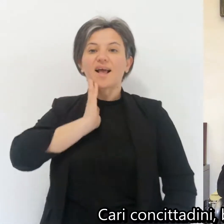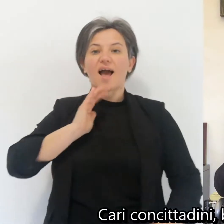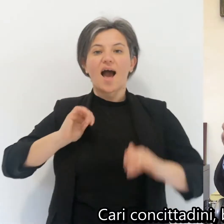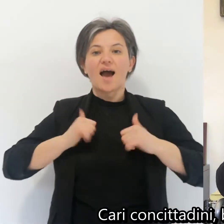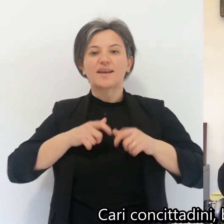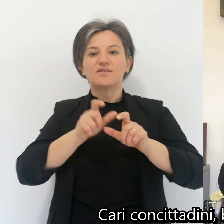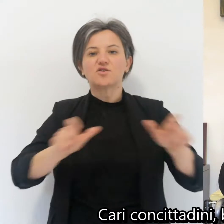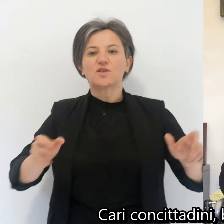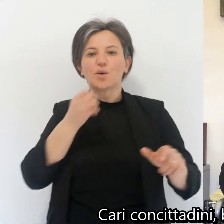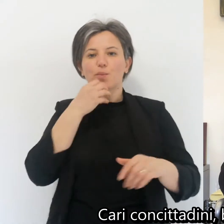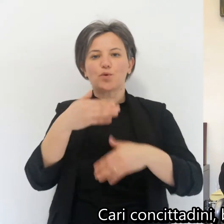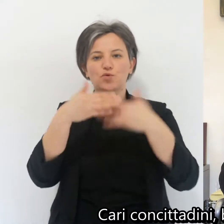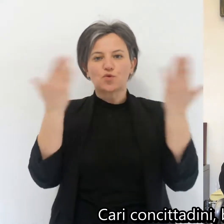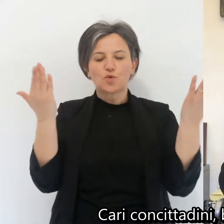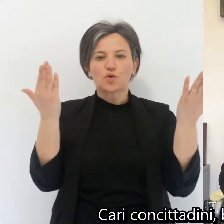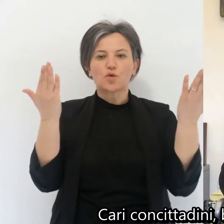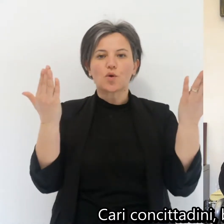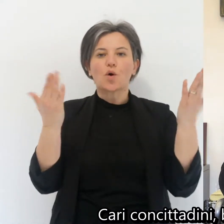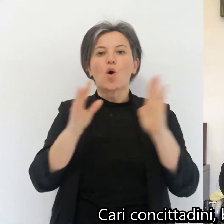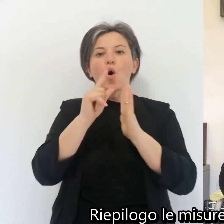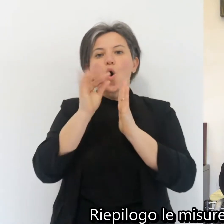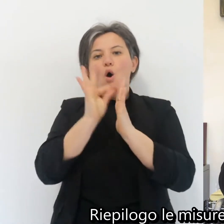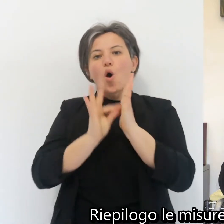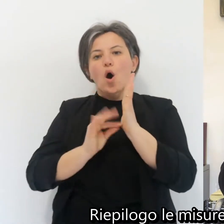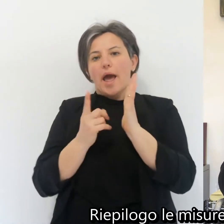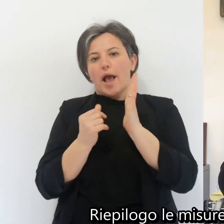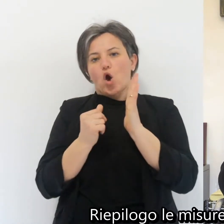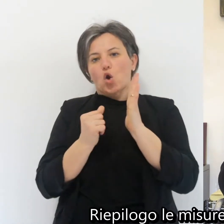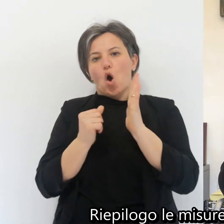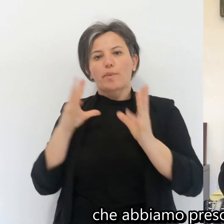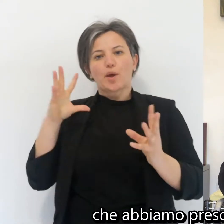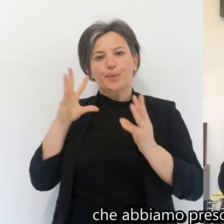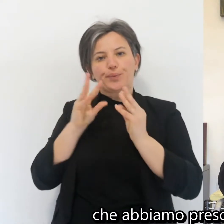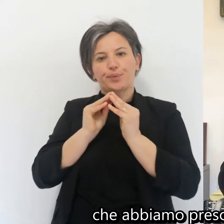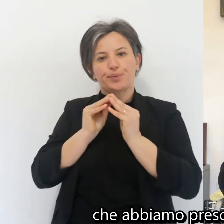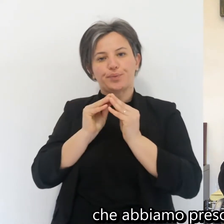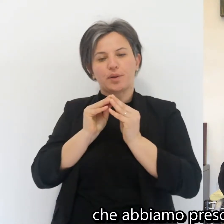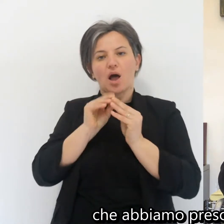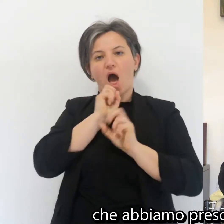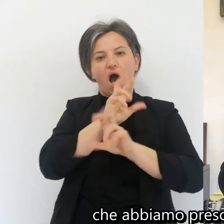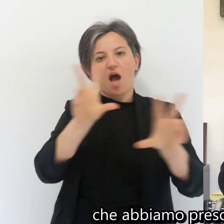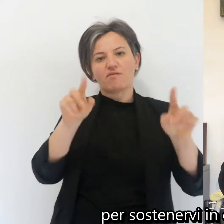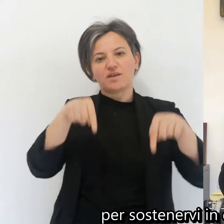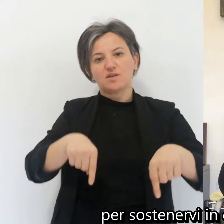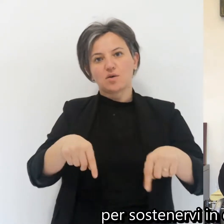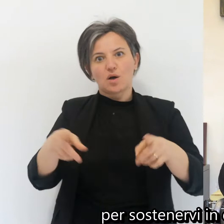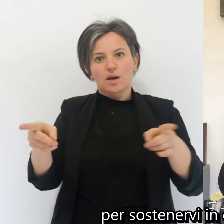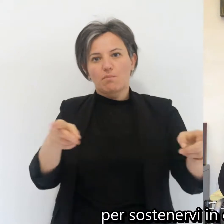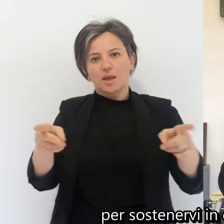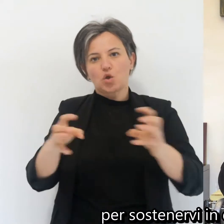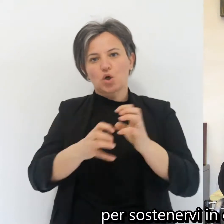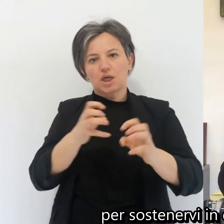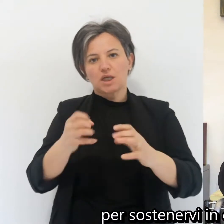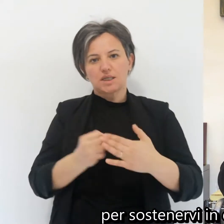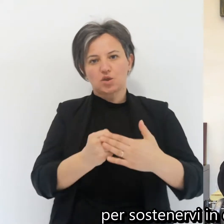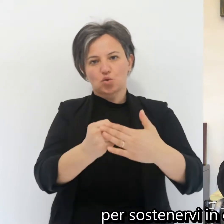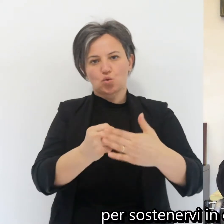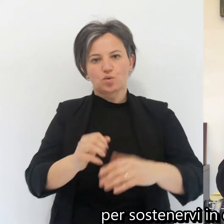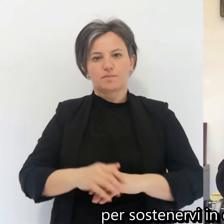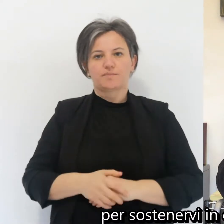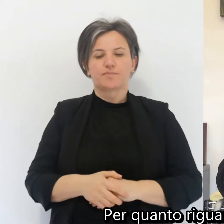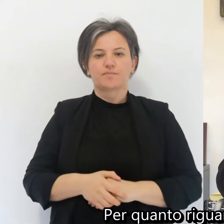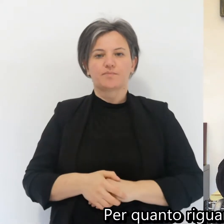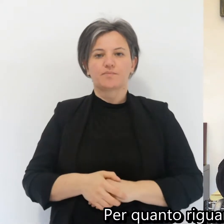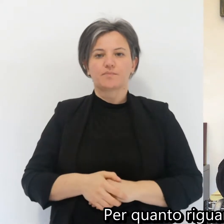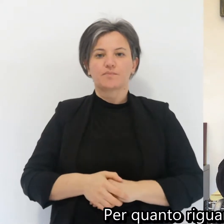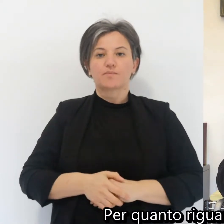Cari concittadini, buongiorno. Riepilogo le misure economiche che abbiamo preso fino adesso per sostenervi in questa crisi.